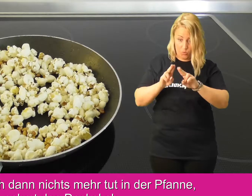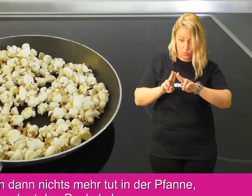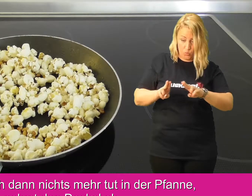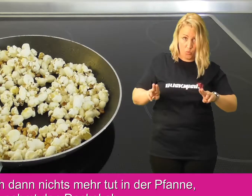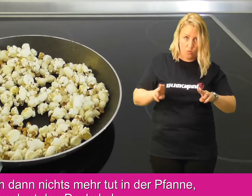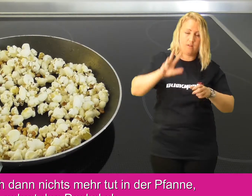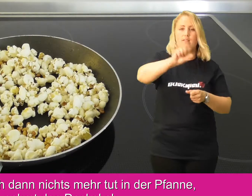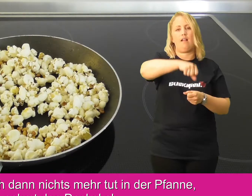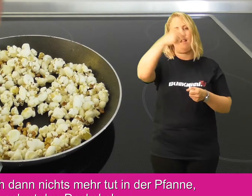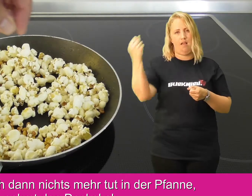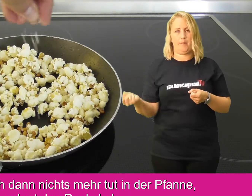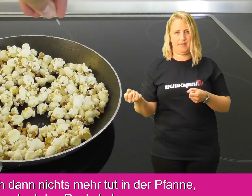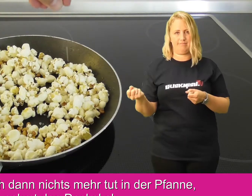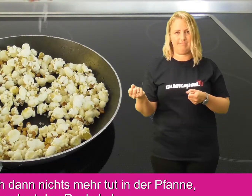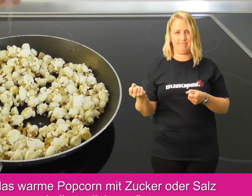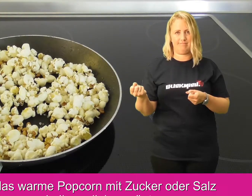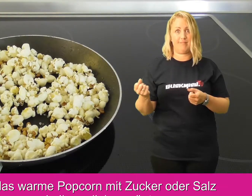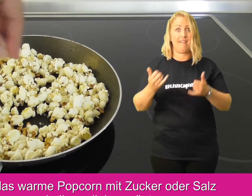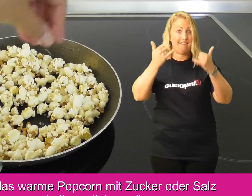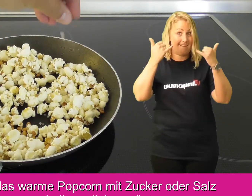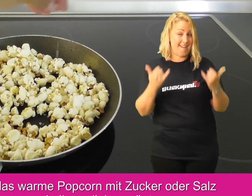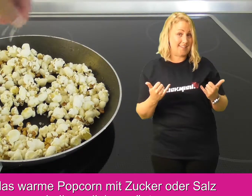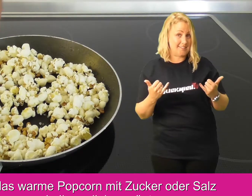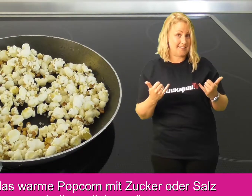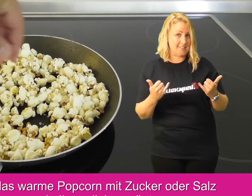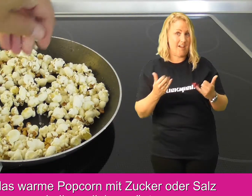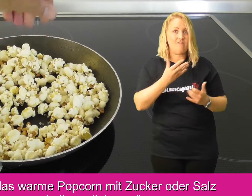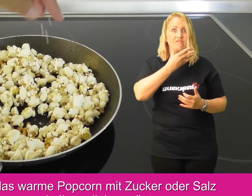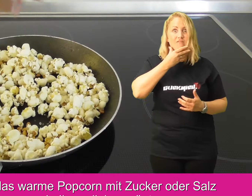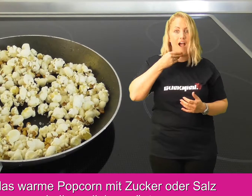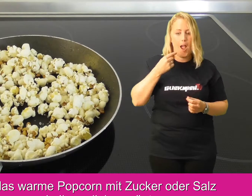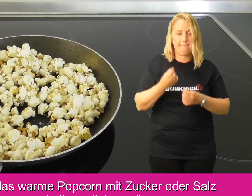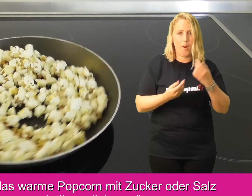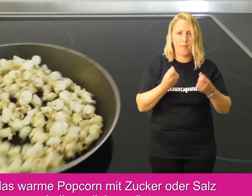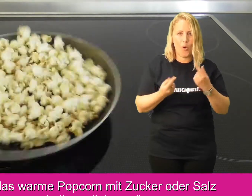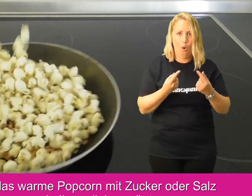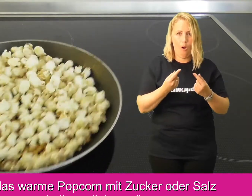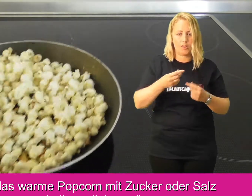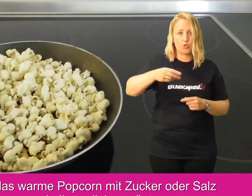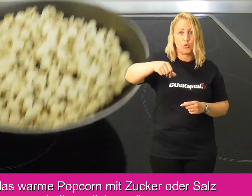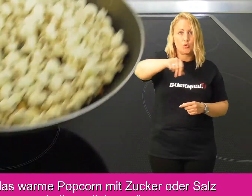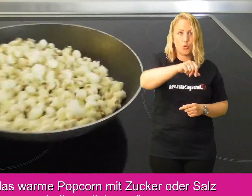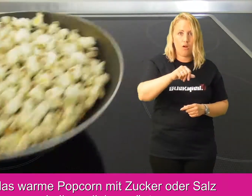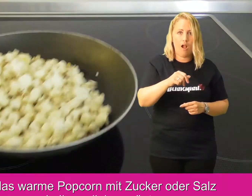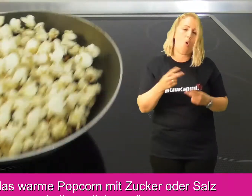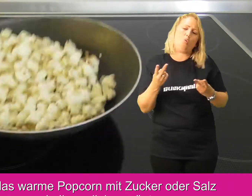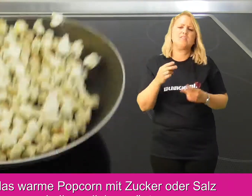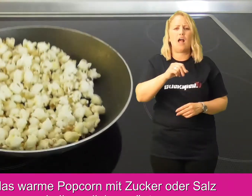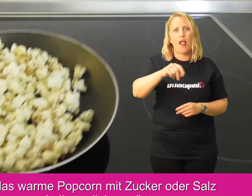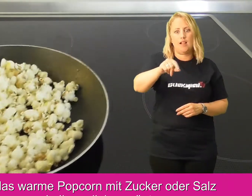tut in der Pfanne, nehmt den Deckel ab. Jetzt könnt ihr das warme Popcorn mit Zucker oder Salz bestreuen. Wie ihr es lieber